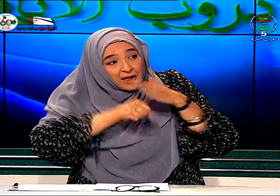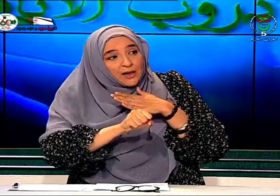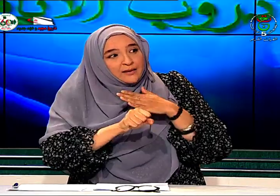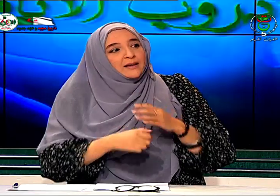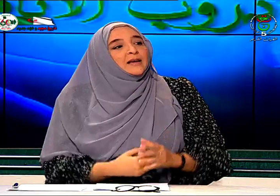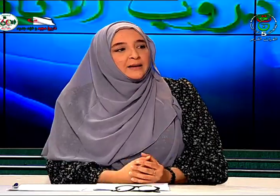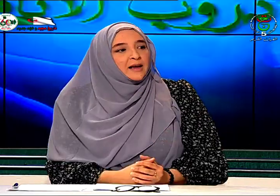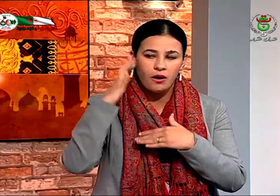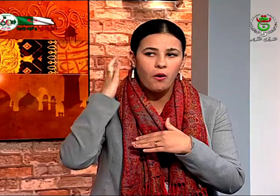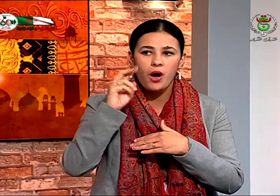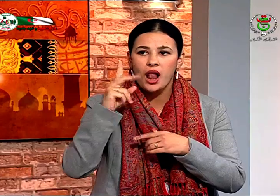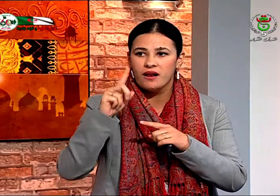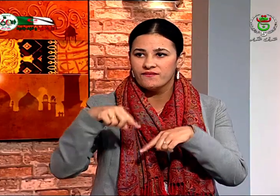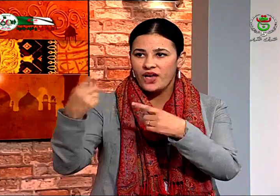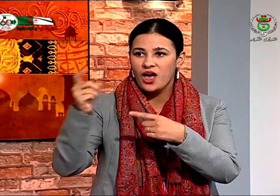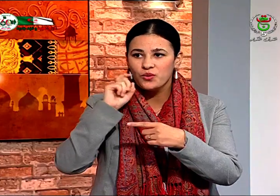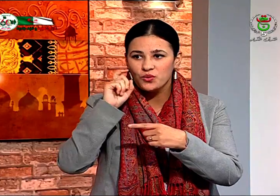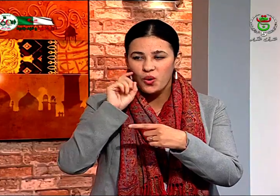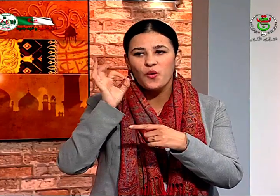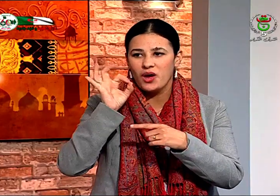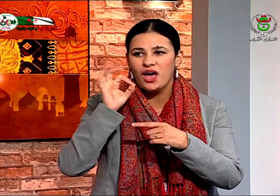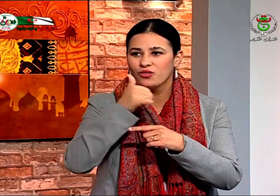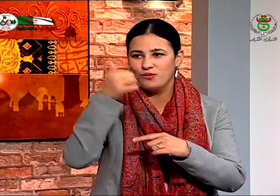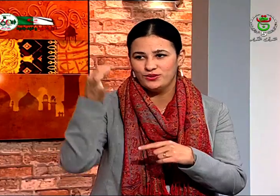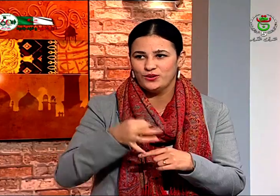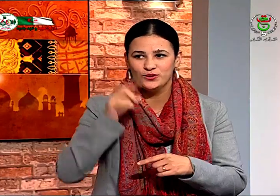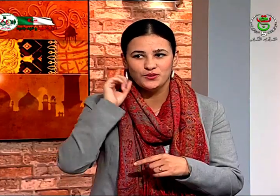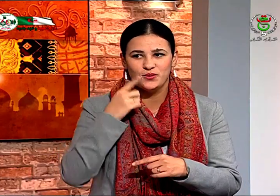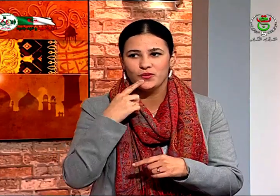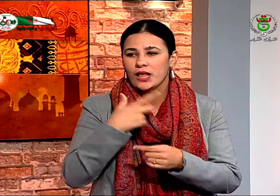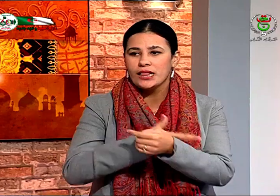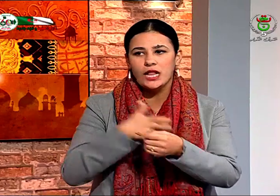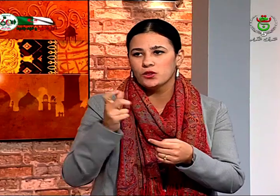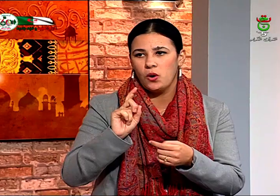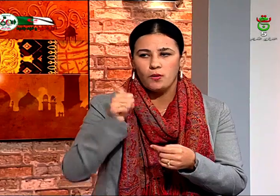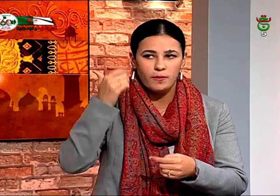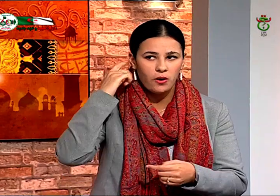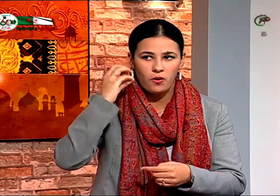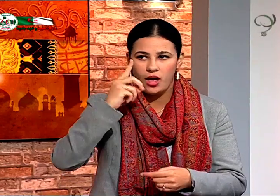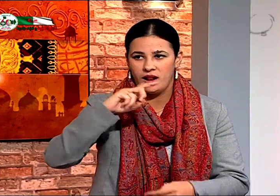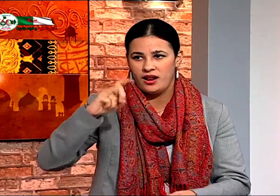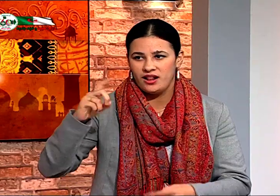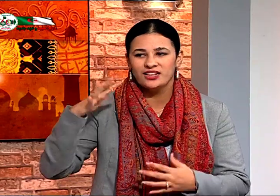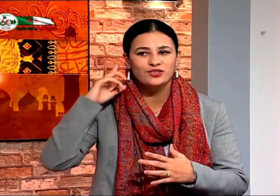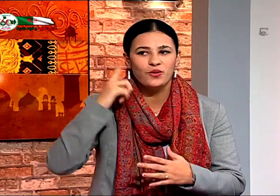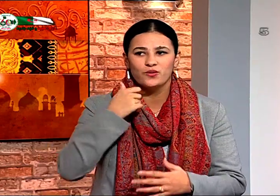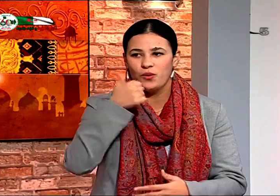ولادتك نعم أخذني والدي إلى الطبيب الأنف الحنجرة من أجل